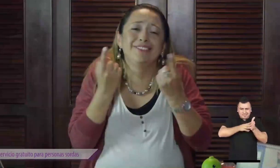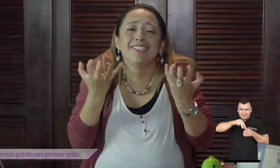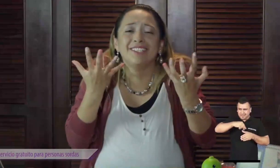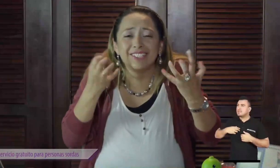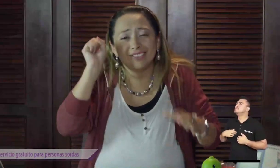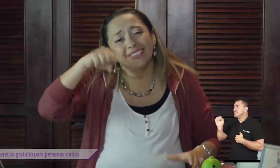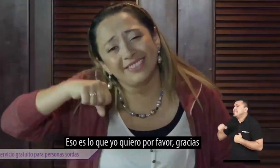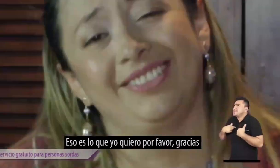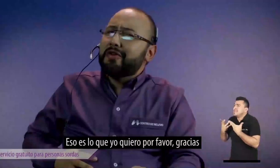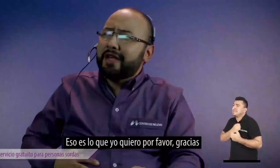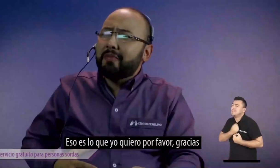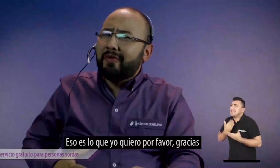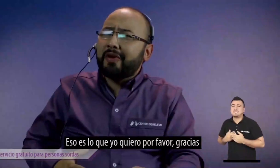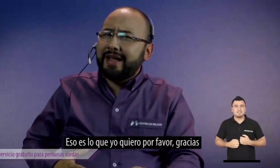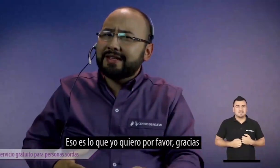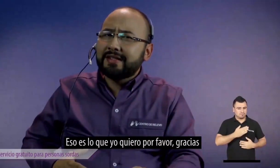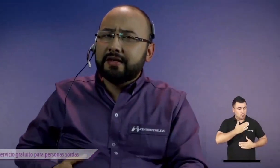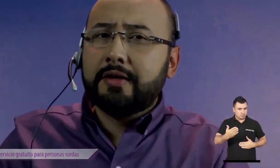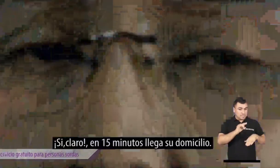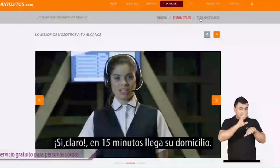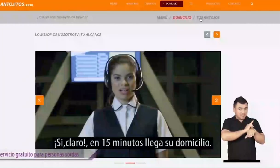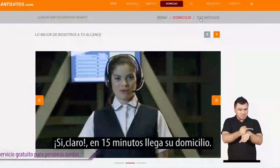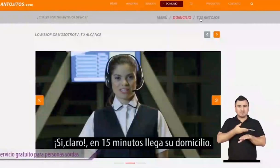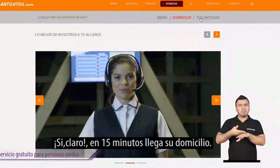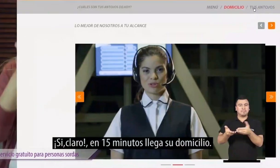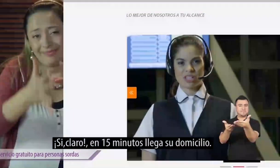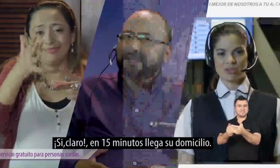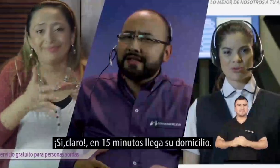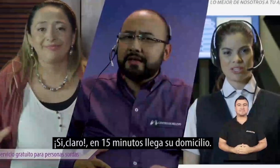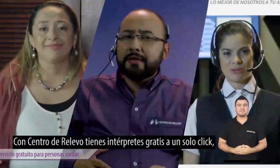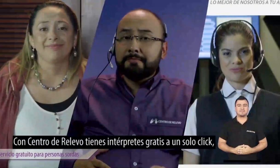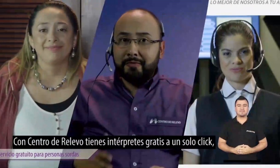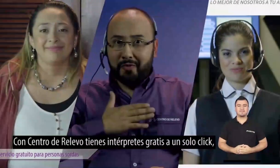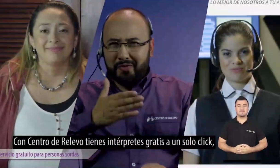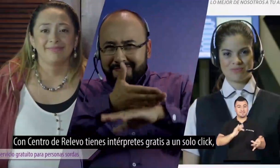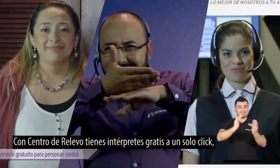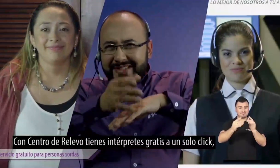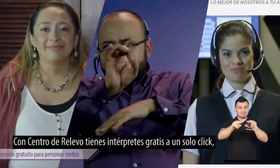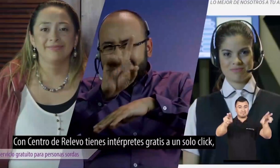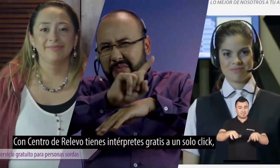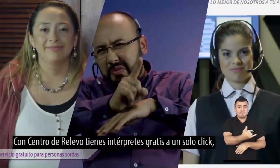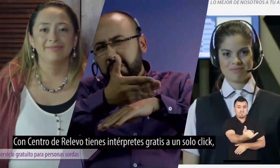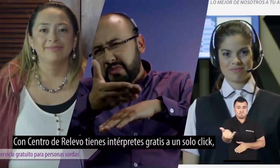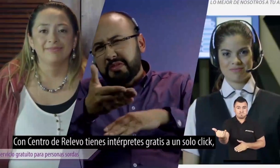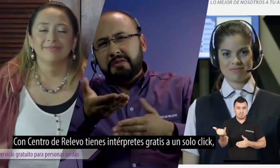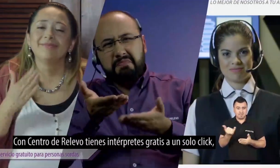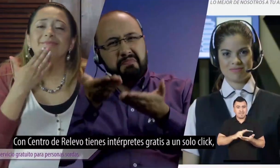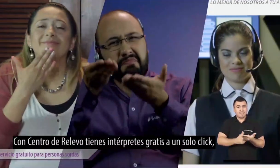¿sardinas con chocolate? eso es lo que yo quiero, por favor, gracias sí, claro, en 15 minutos llega a su domicilio con centro de relevo